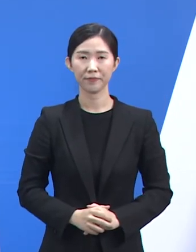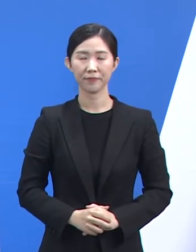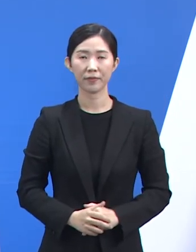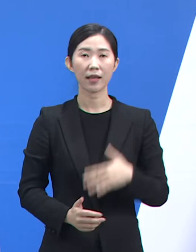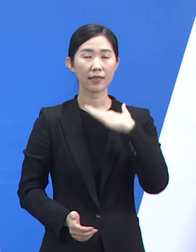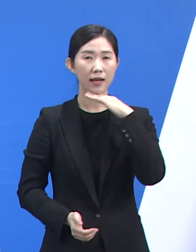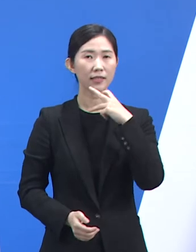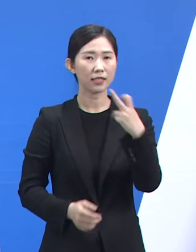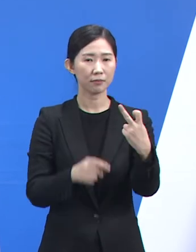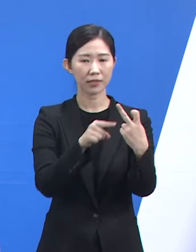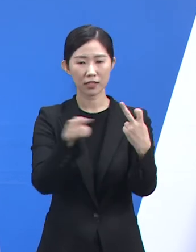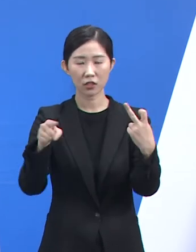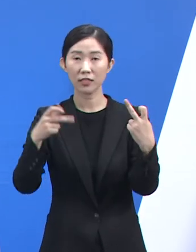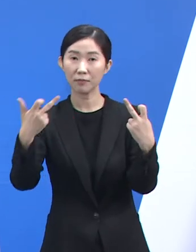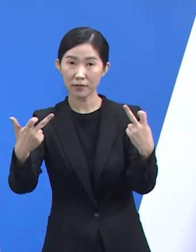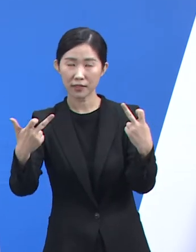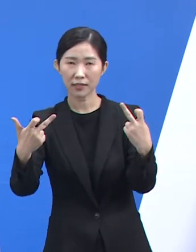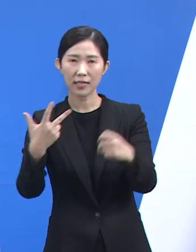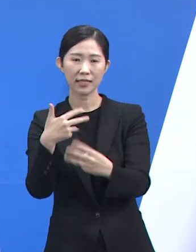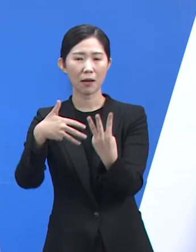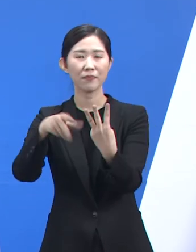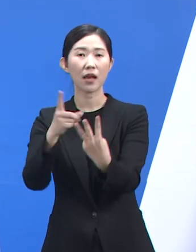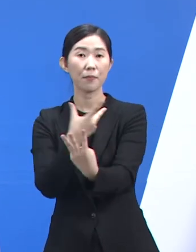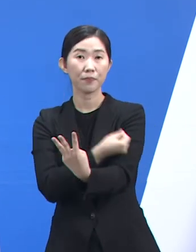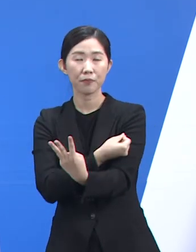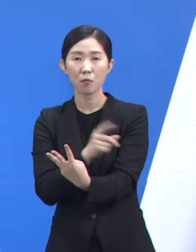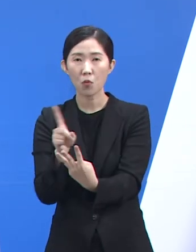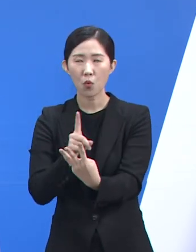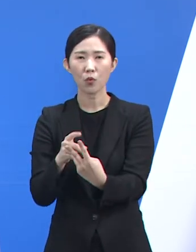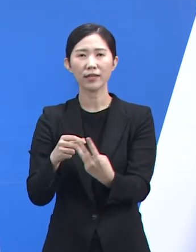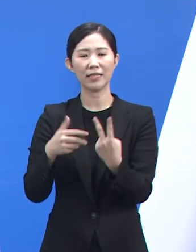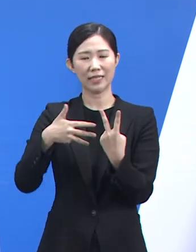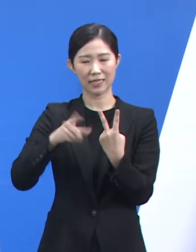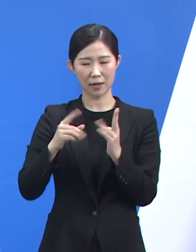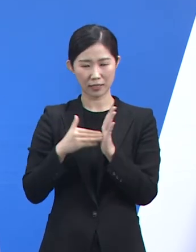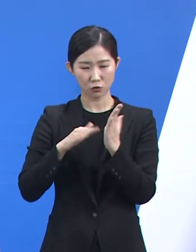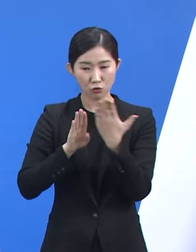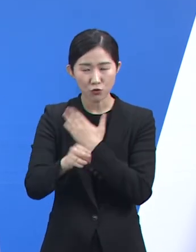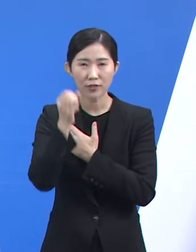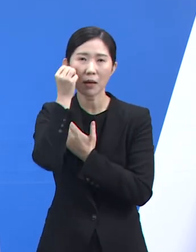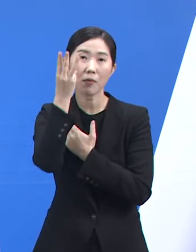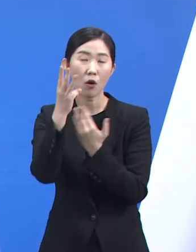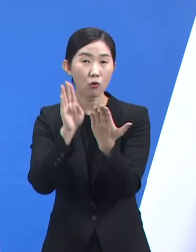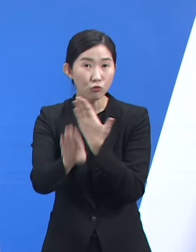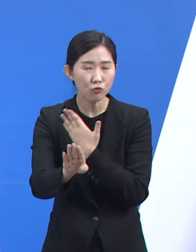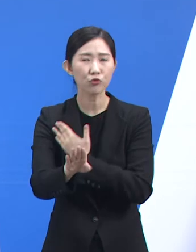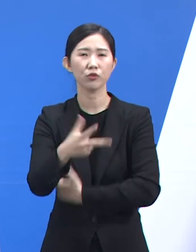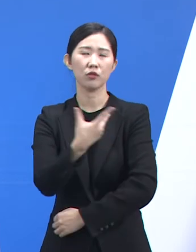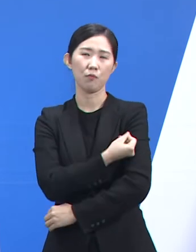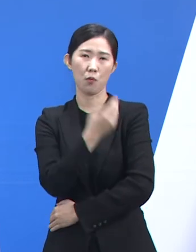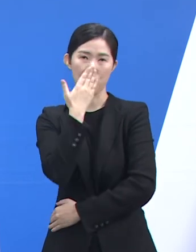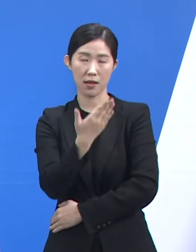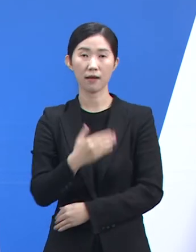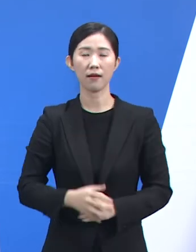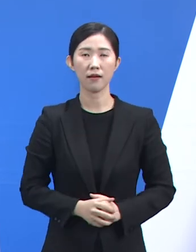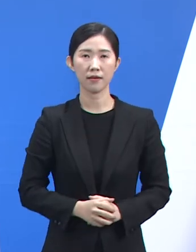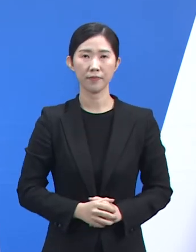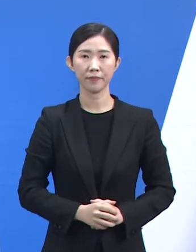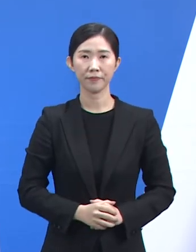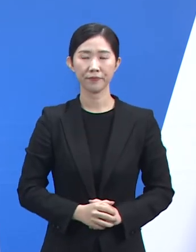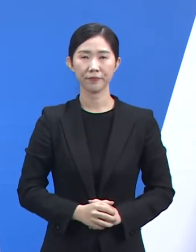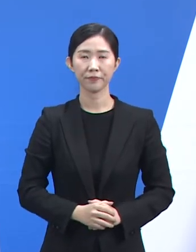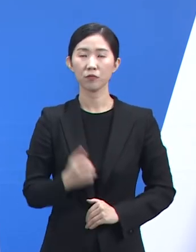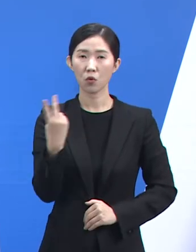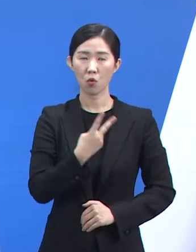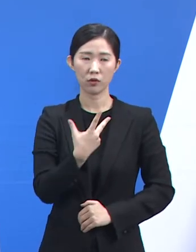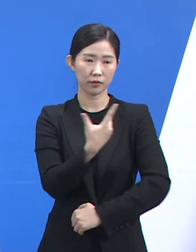12세에서 17세 청소년 3차 접종은 기초접종 완료 후 3개월이 경과한 경우 접종이 가능하며